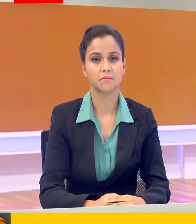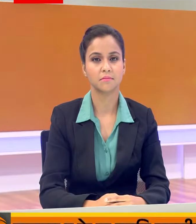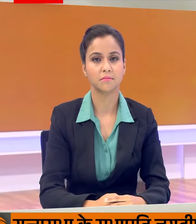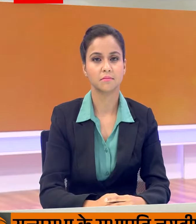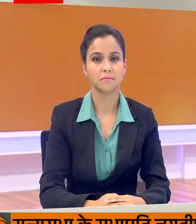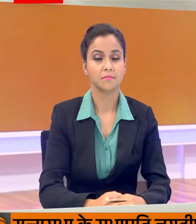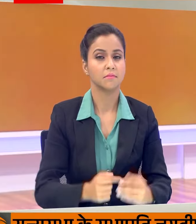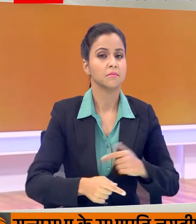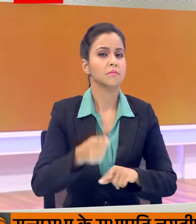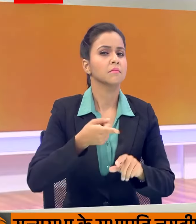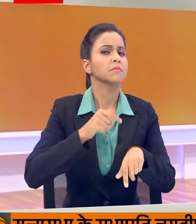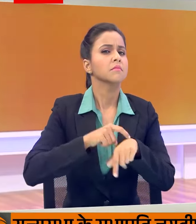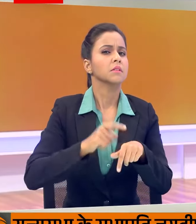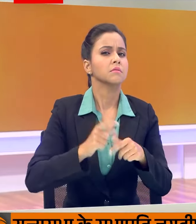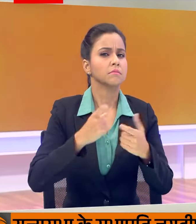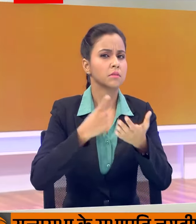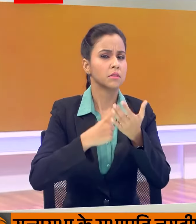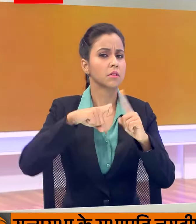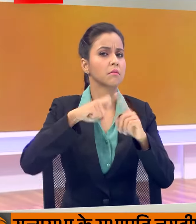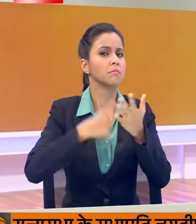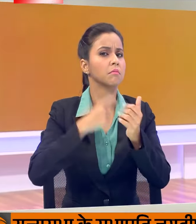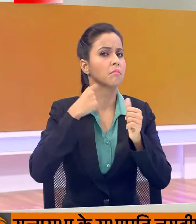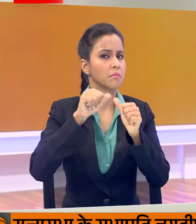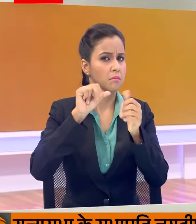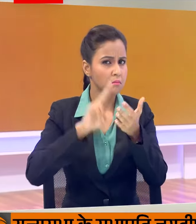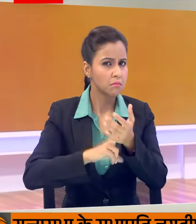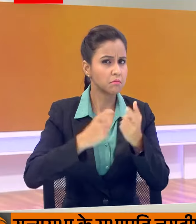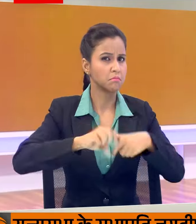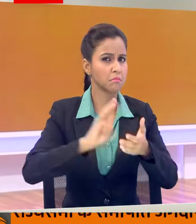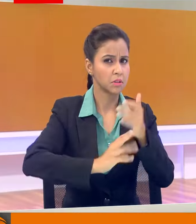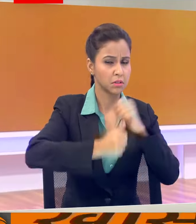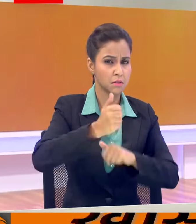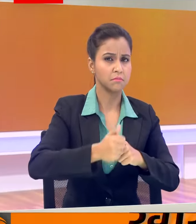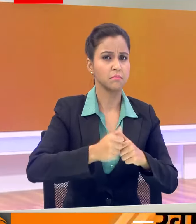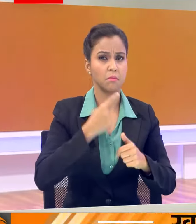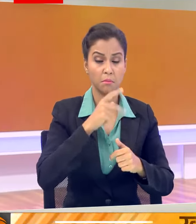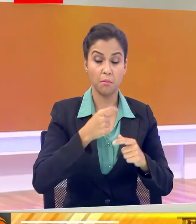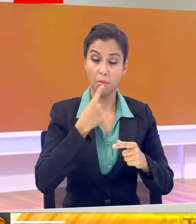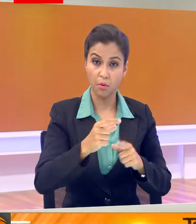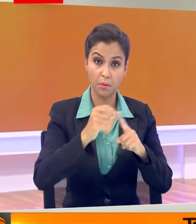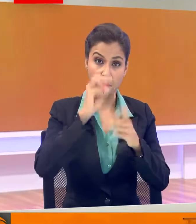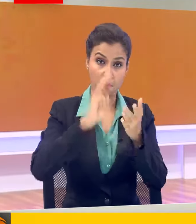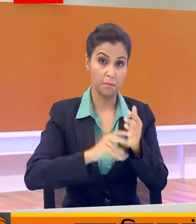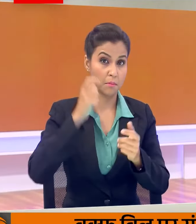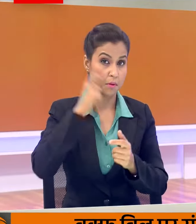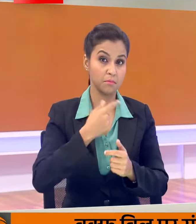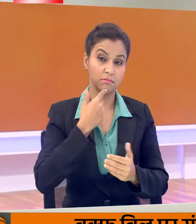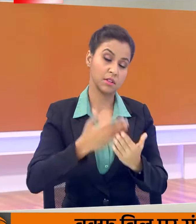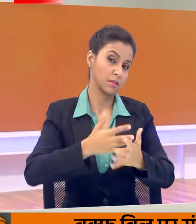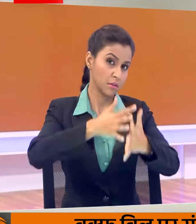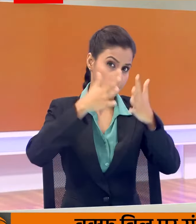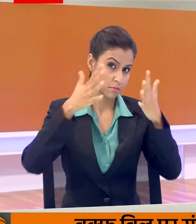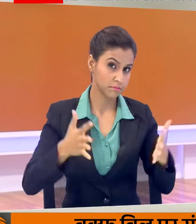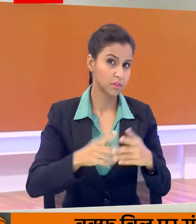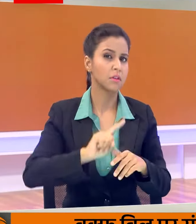इस दौरान संसदिय कारे मंत्री किरेन रिजीजू ने संसद में हुई प्रभावी कारेवाही के लिए प्रधार मंत्री नरेंद्र मोदी को धन्यव्याद ग्यापित